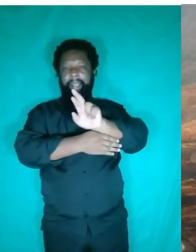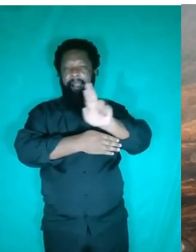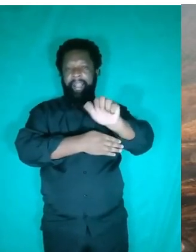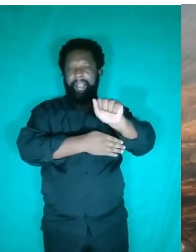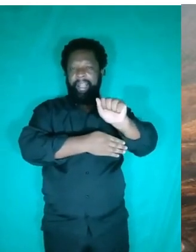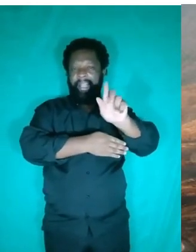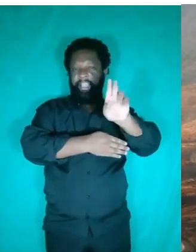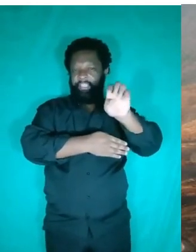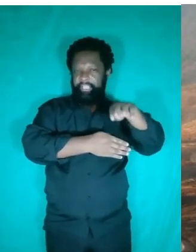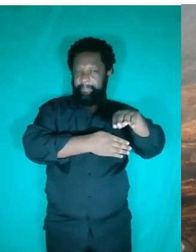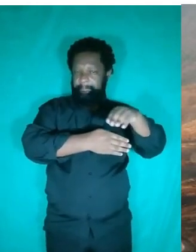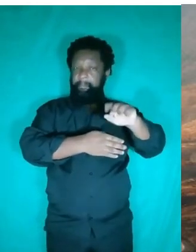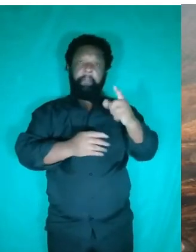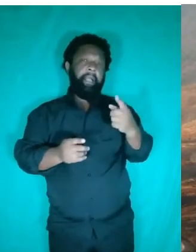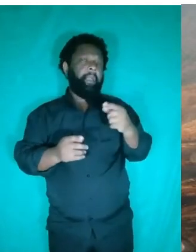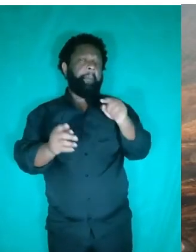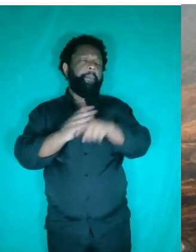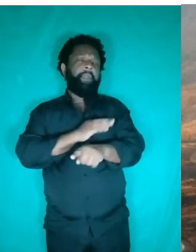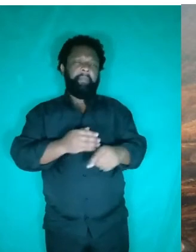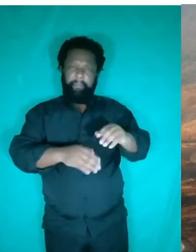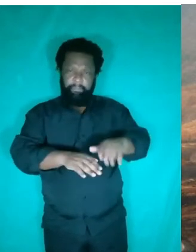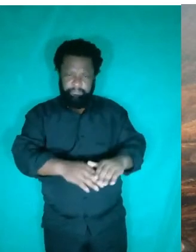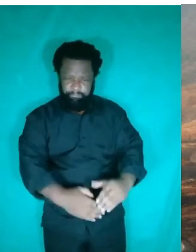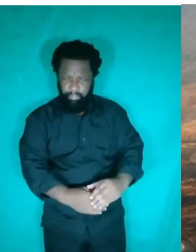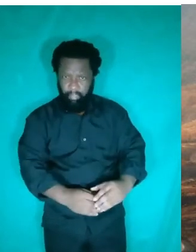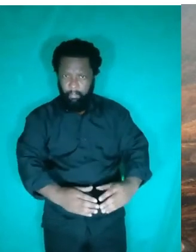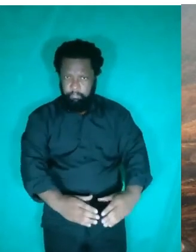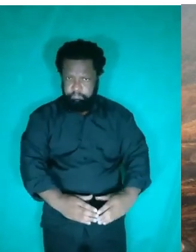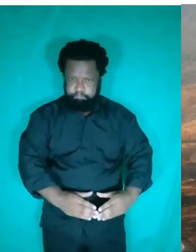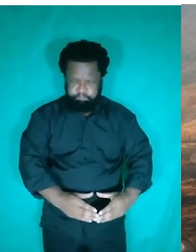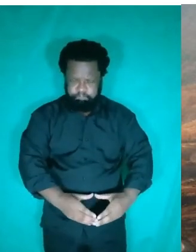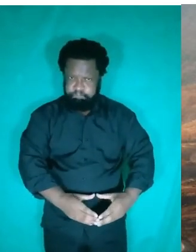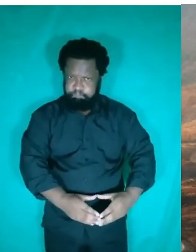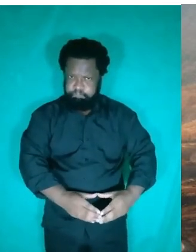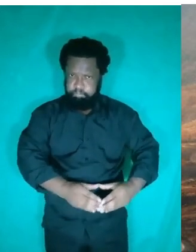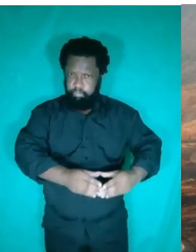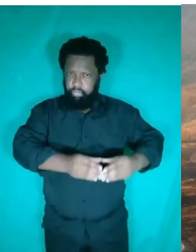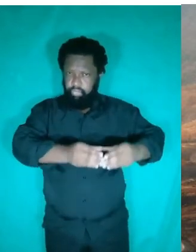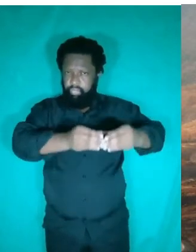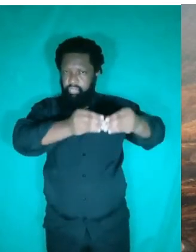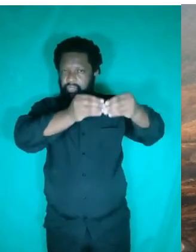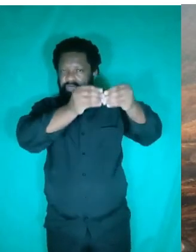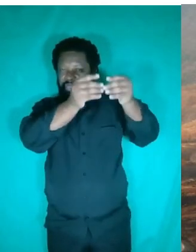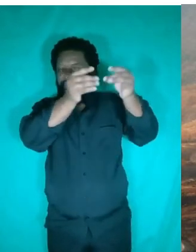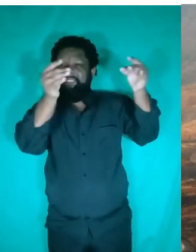fica para os alunos. Por que que em uma barragem, a base, ela é mais espessa do que o topo? Então, a reflexão que fica é essa.